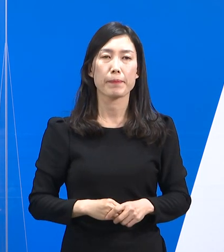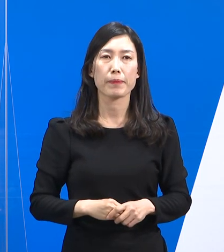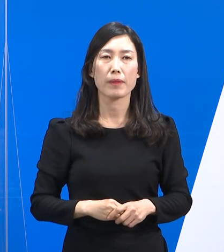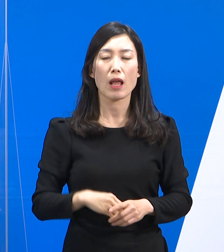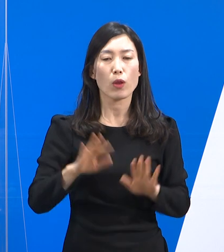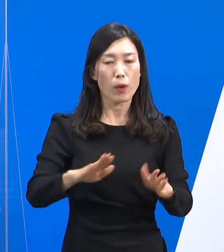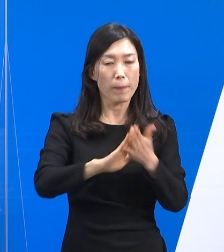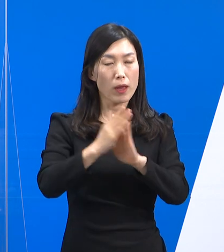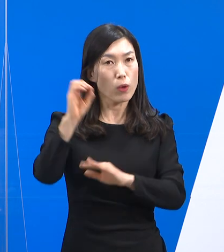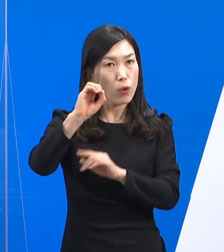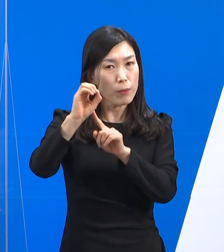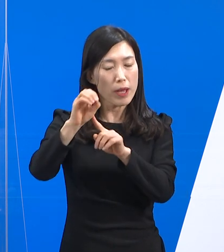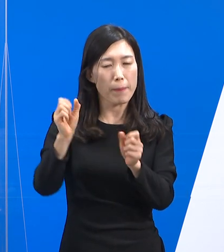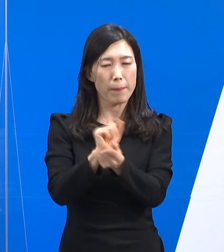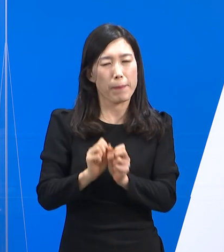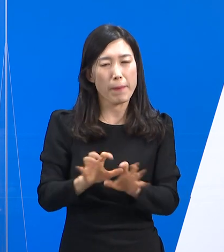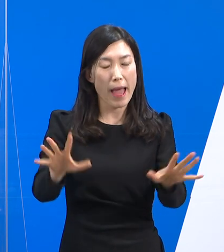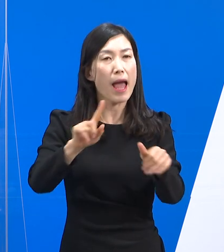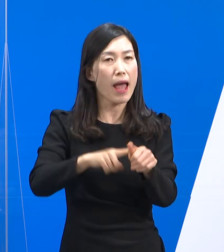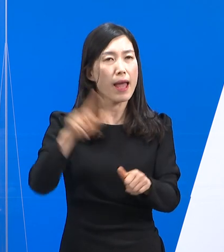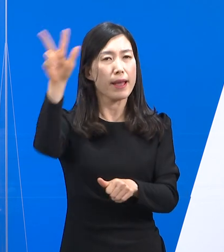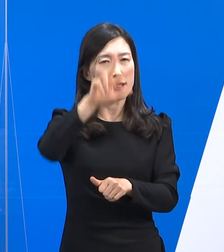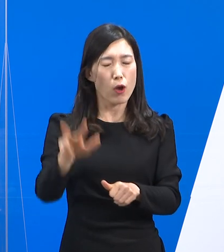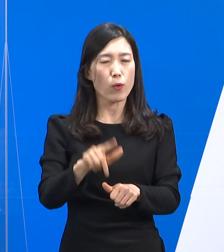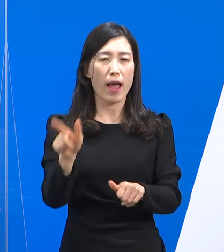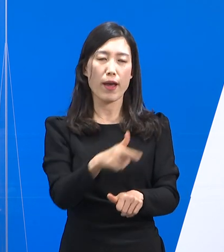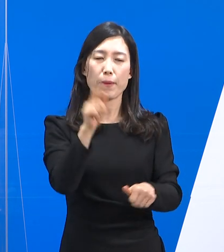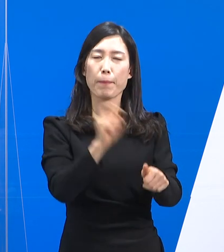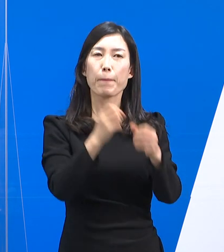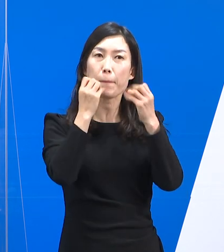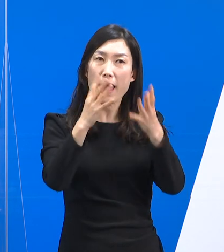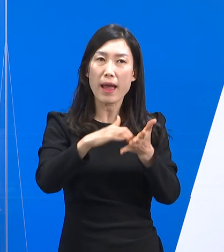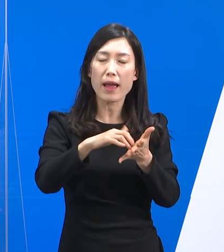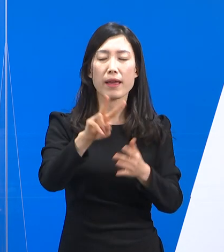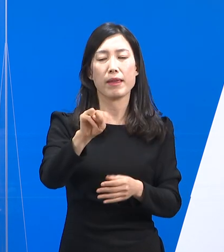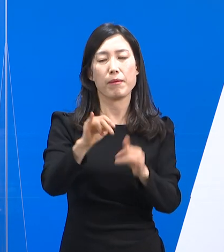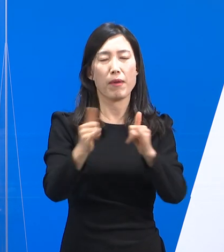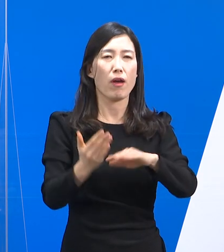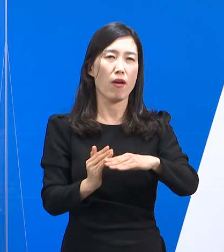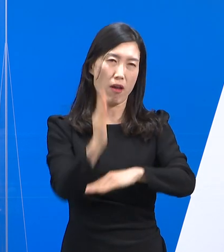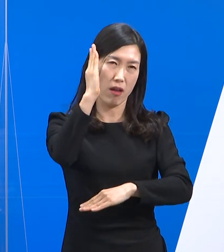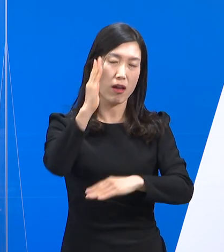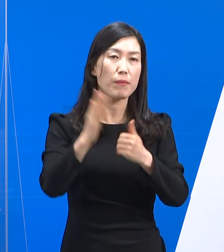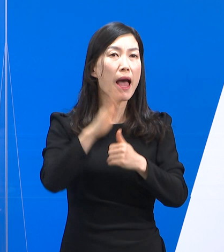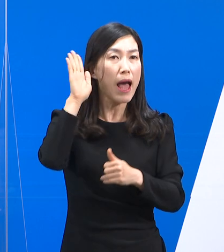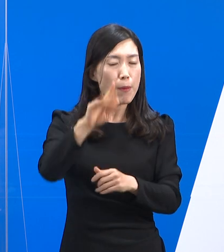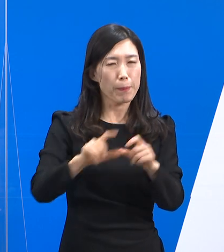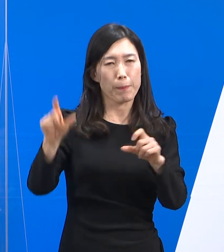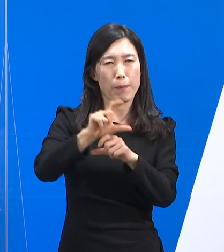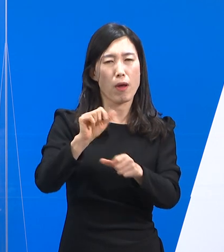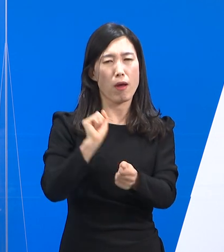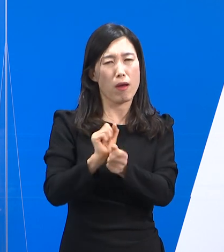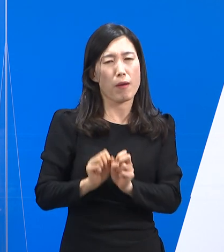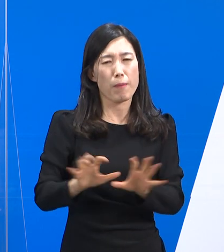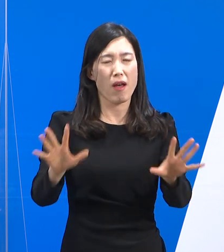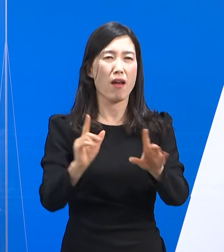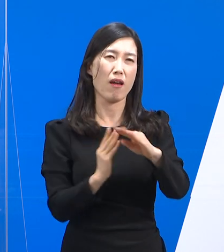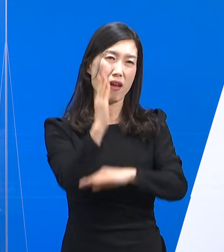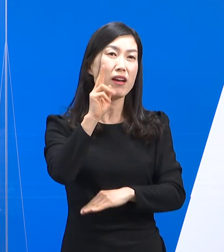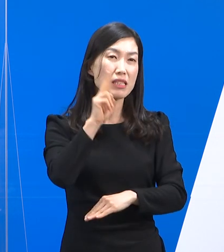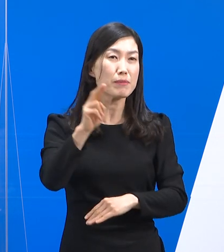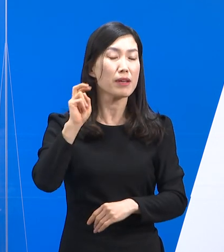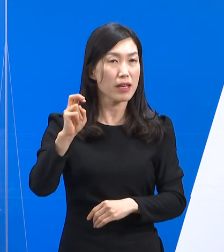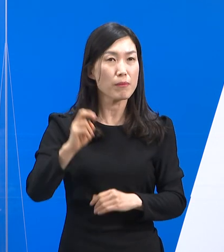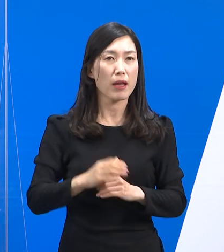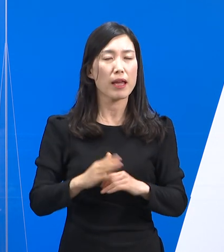오미크론 변이 확산으로 전국 1신규 확진자가 2만 명을 넘어서고 있으며 앞으로도 큰 폭으로 증가할 것으로 예측됩니다.